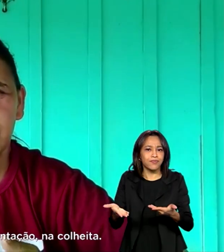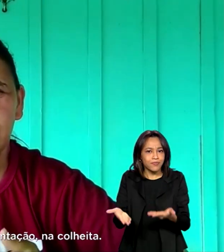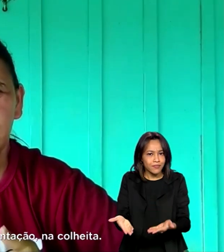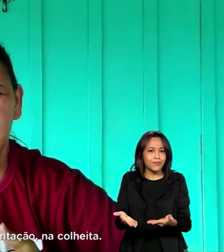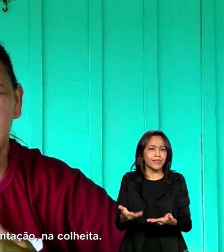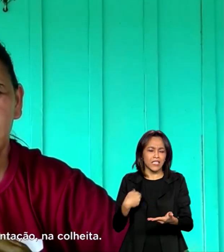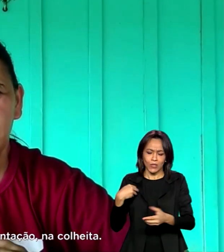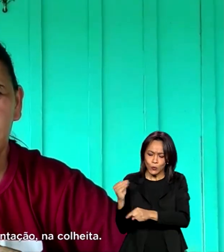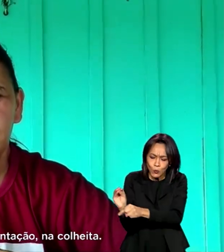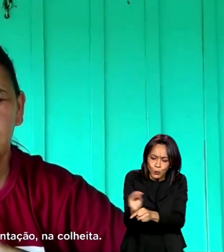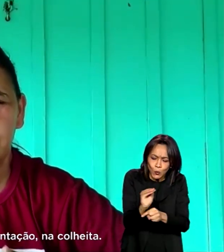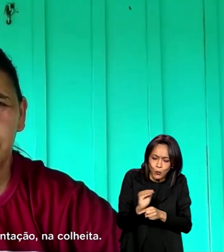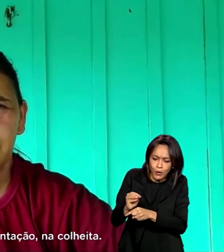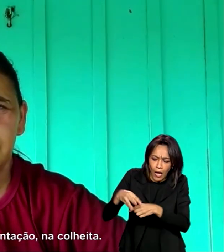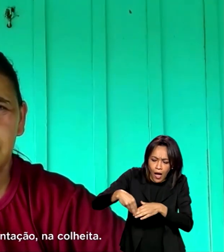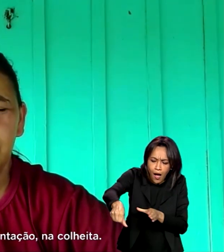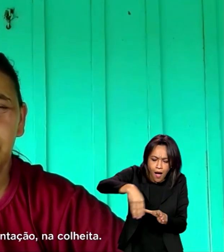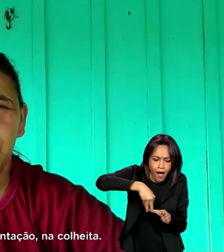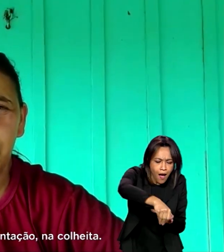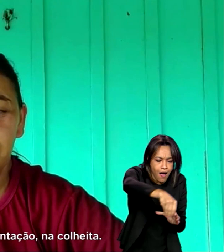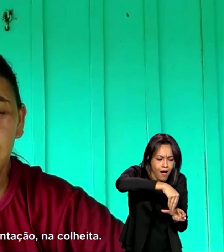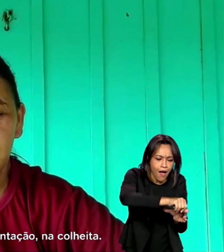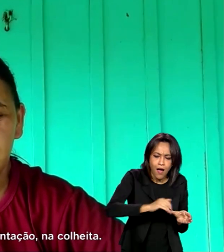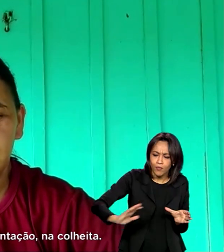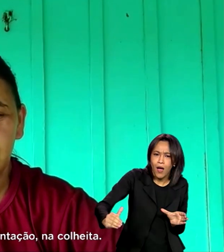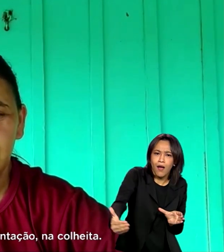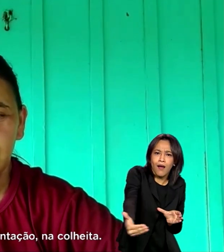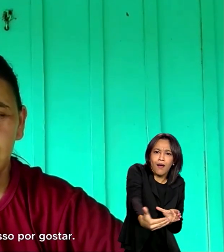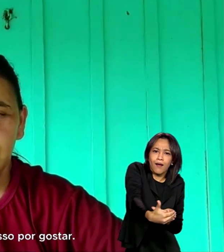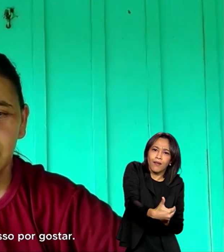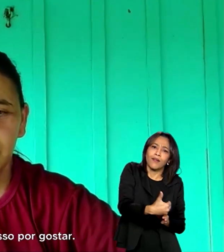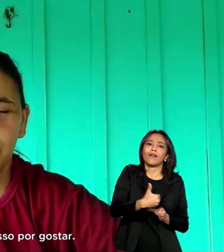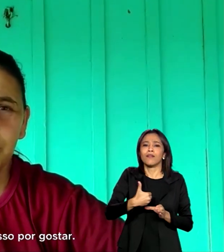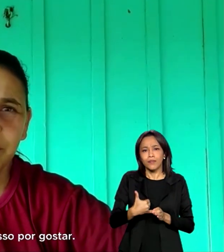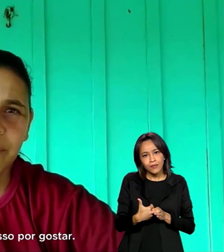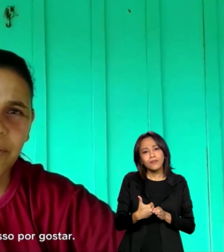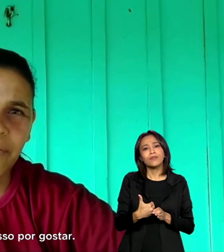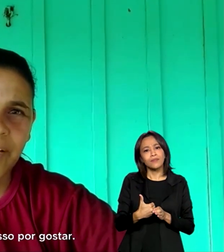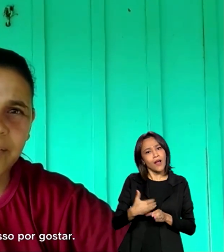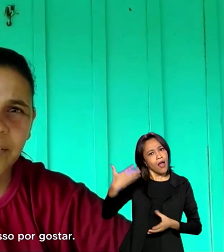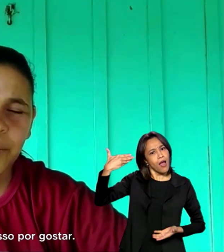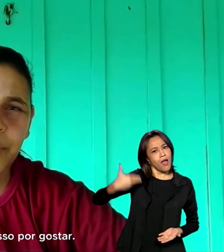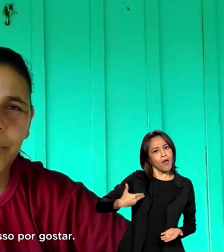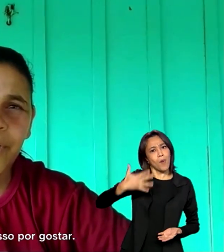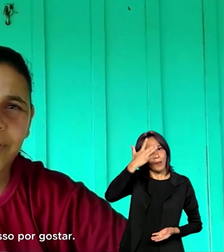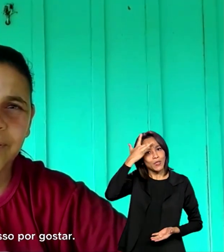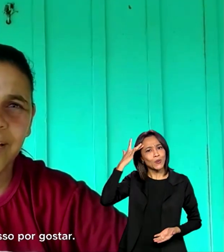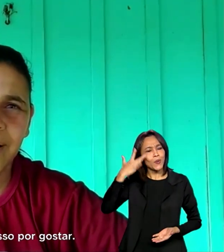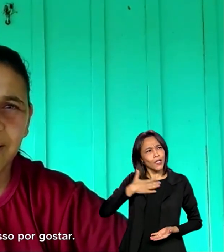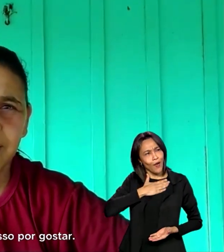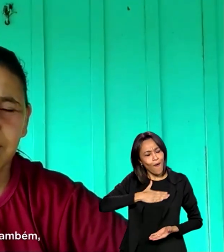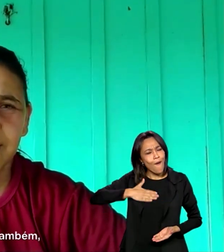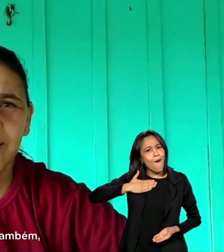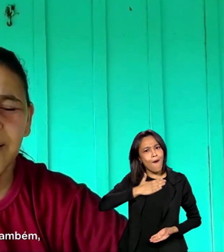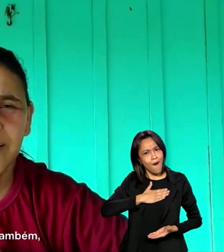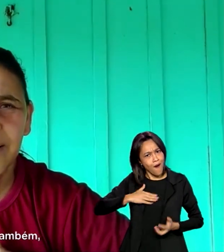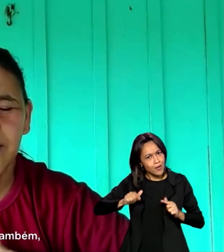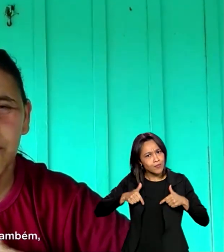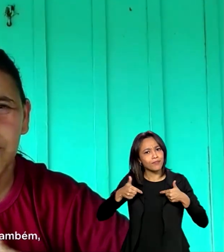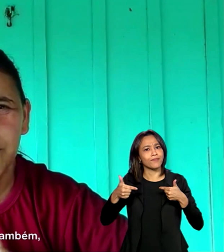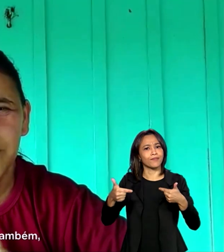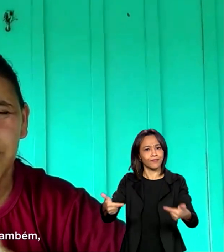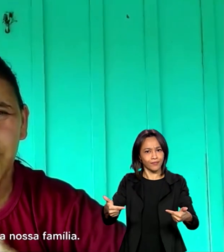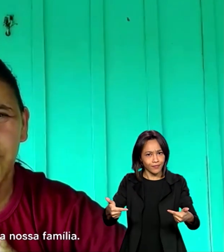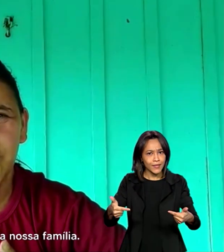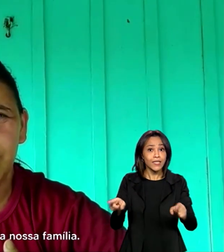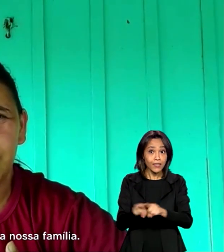Dedicação na lavoura, na plantação, na colheta. É uma pessoa que faz isso por gostar. E dali